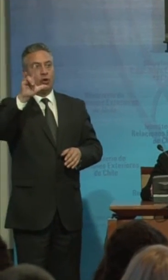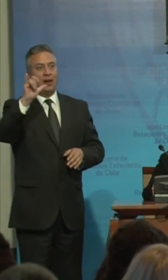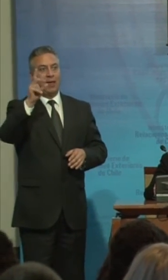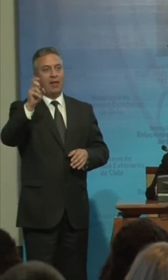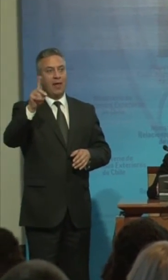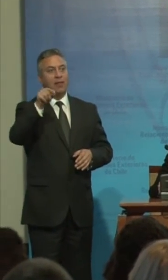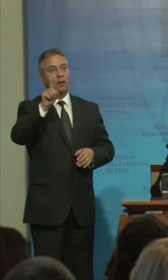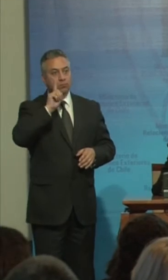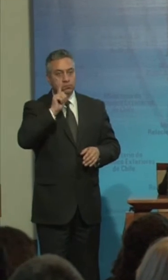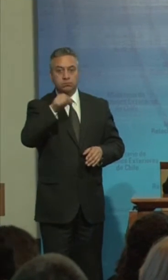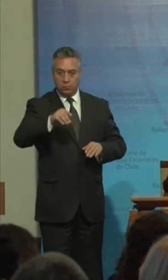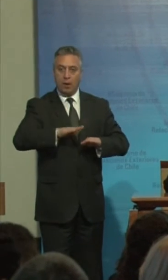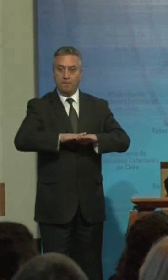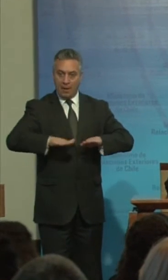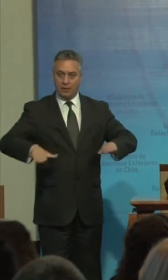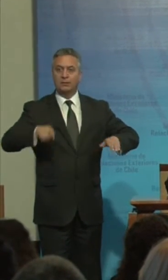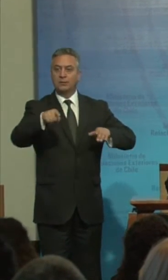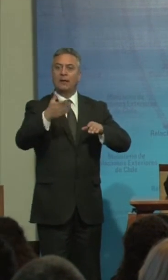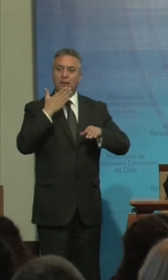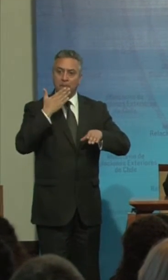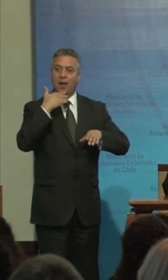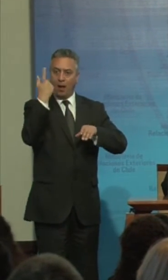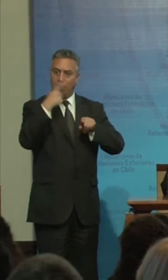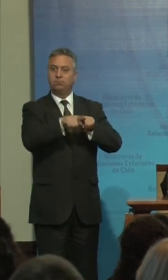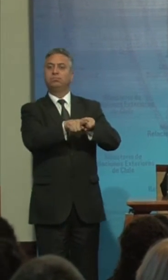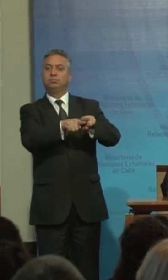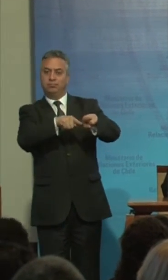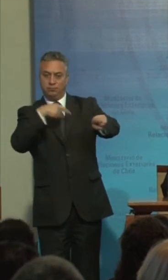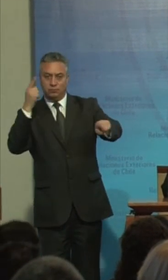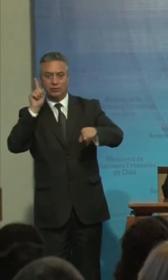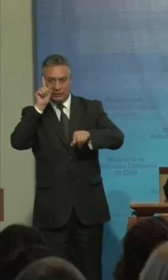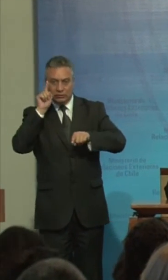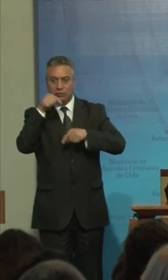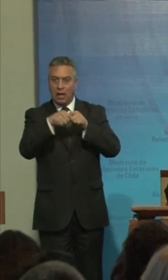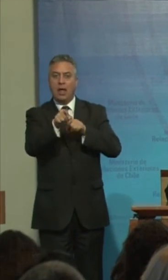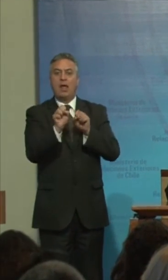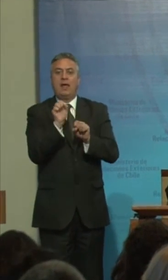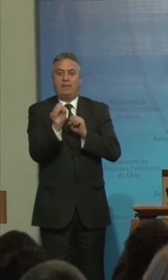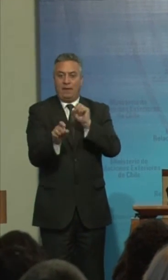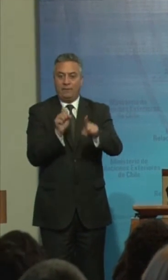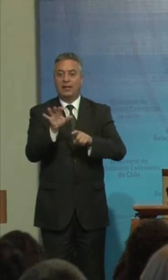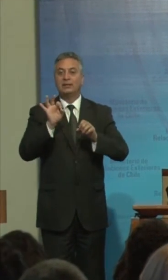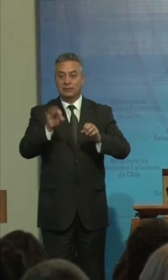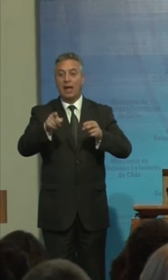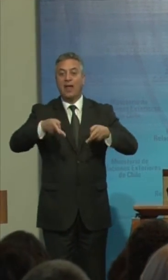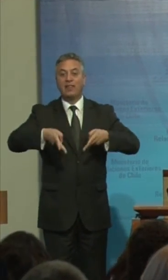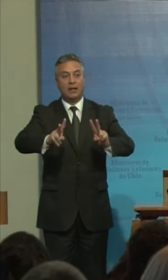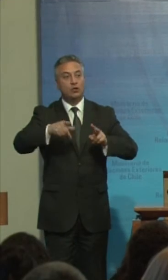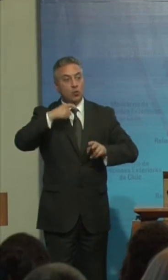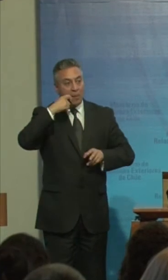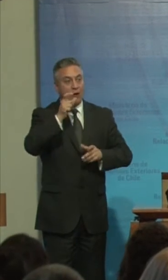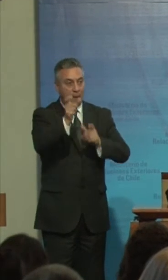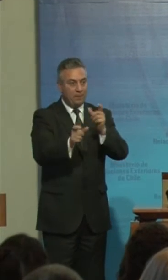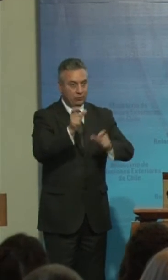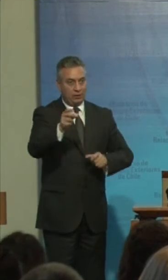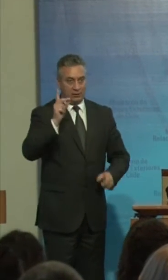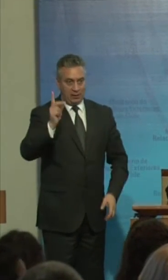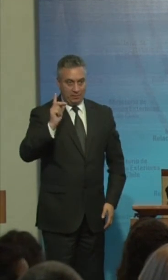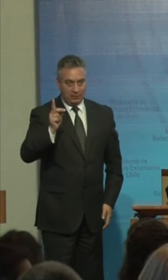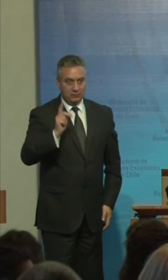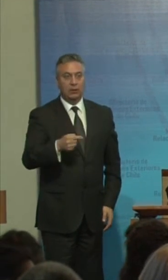Conformamos esta mesa Es una persona Que tiene una larga Trayectoria En la defensa Y promoción De los derechos humanos De las personas Con discapacidad